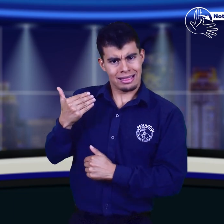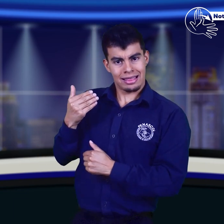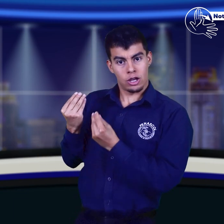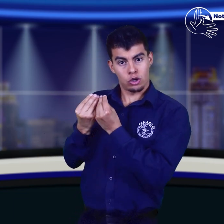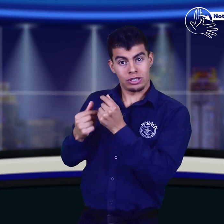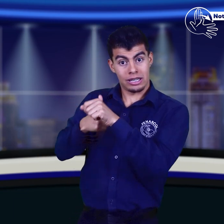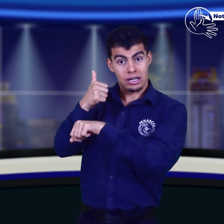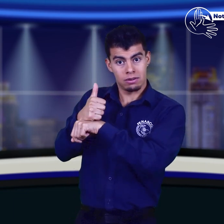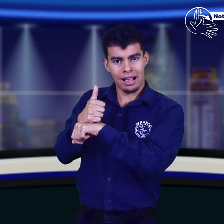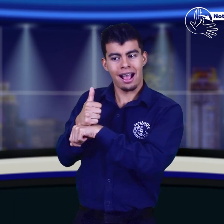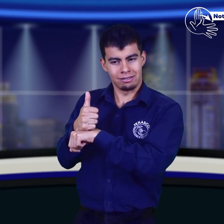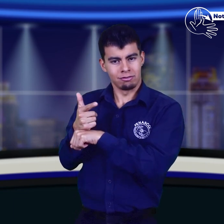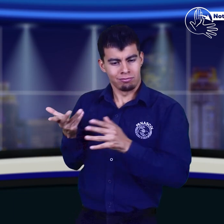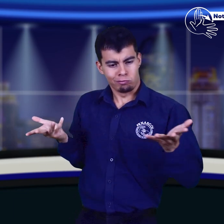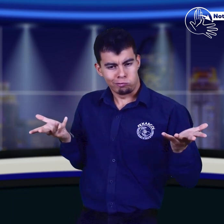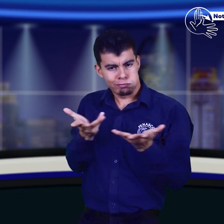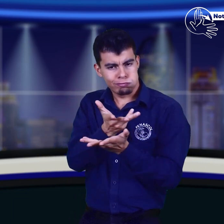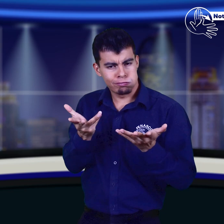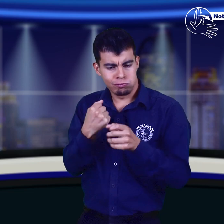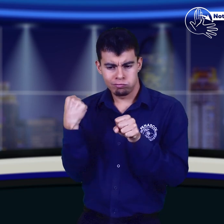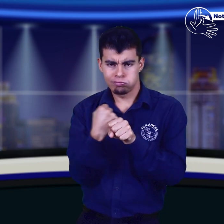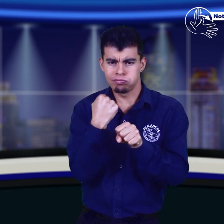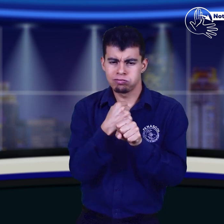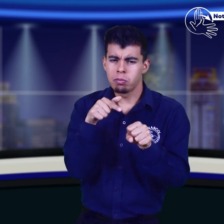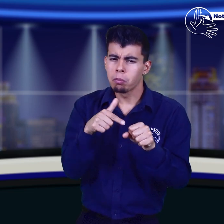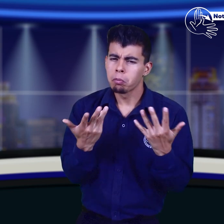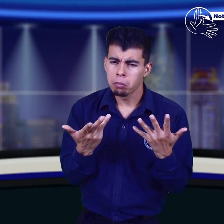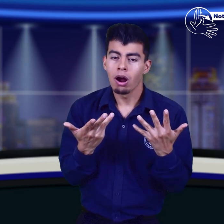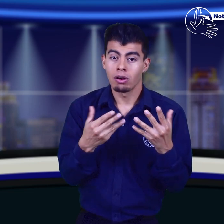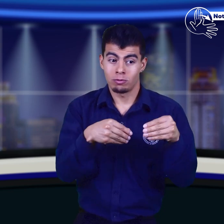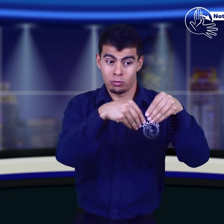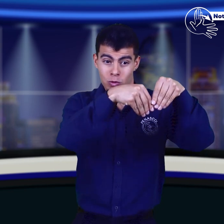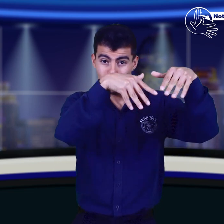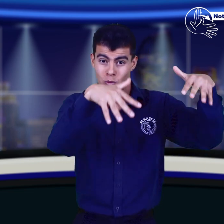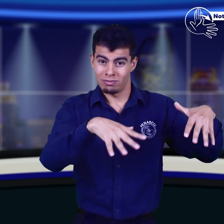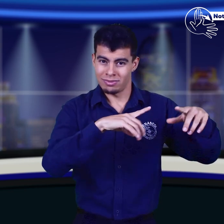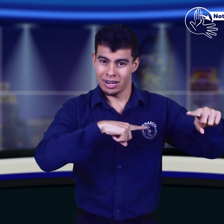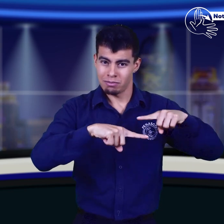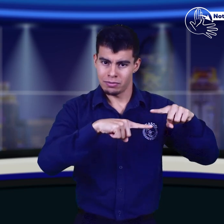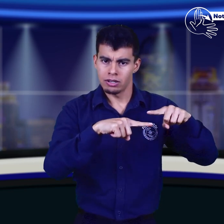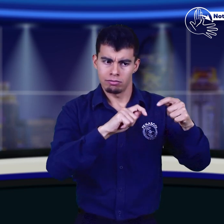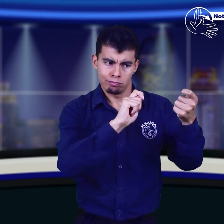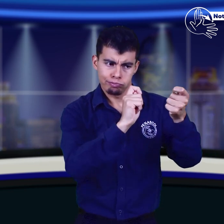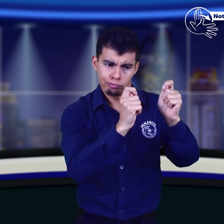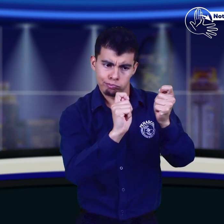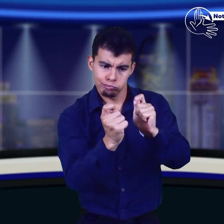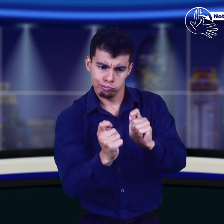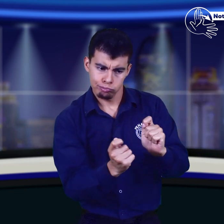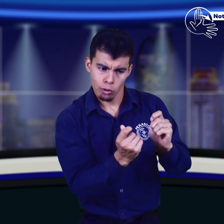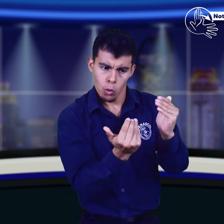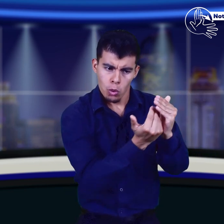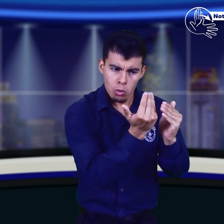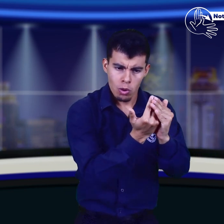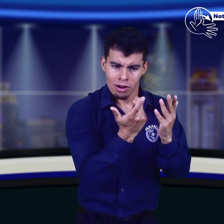cargos con el trabajo que se realizó con el anterior Consejo Directivo, así como las